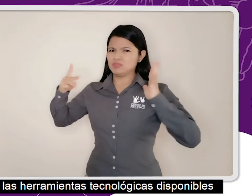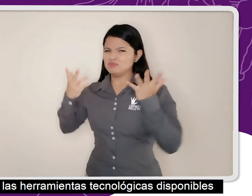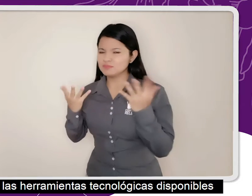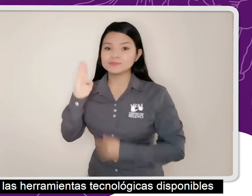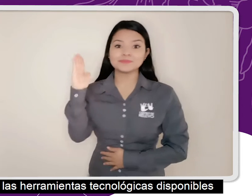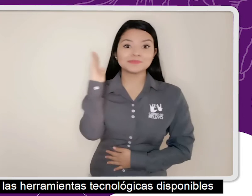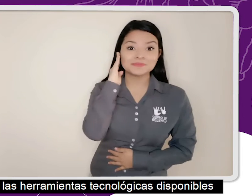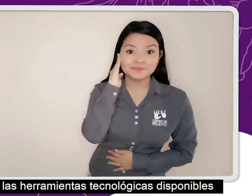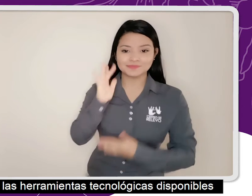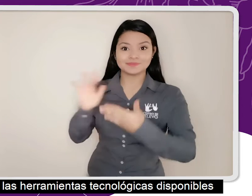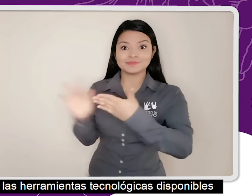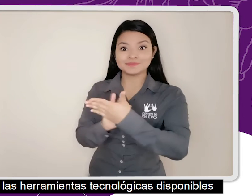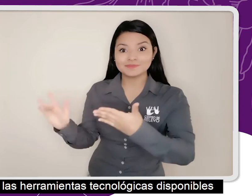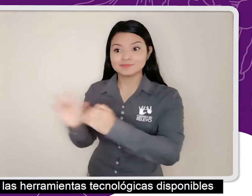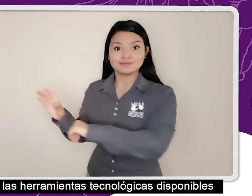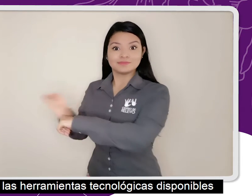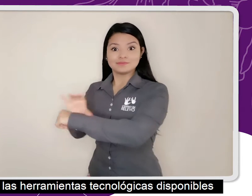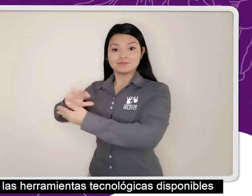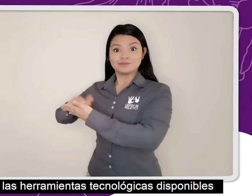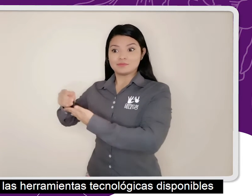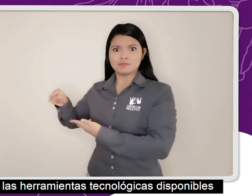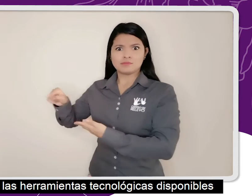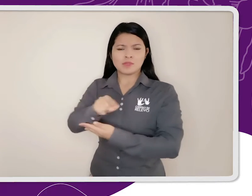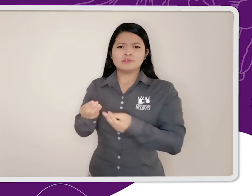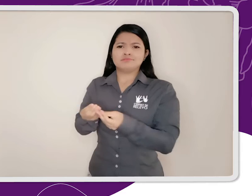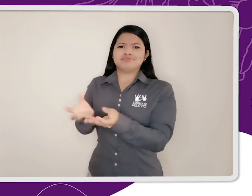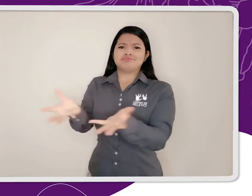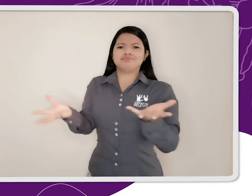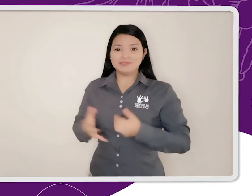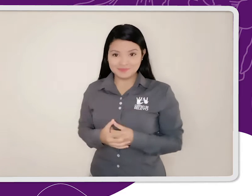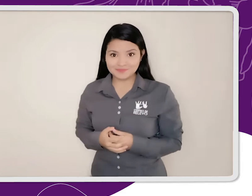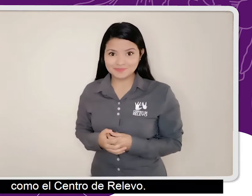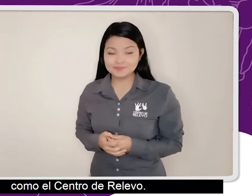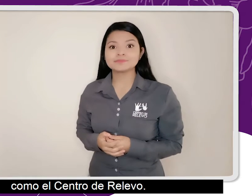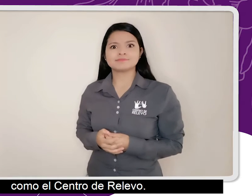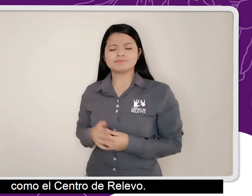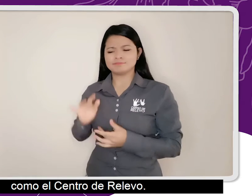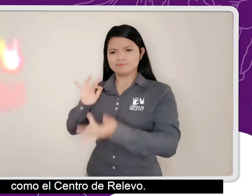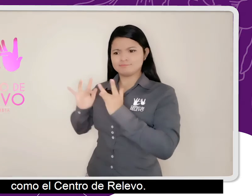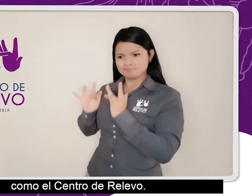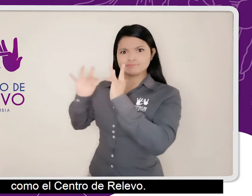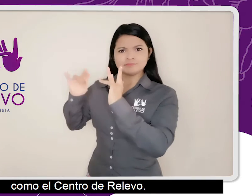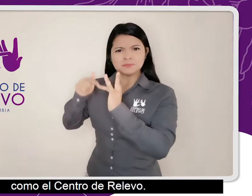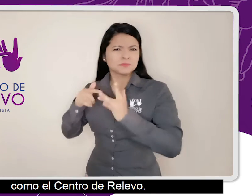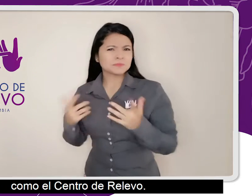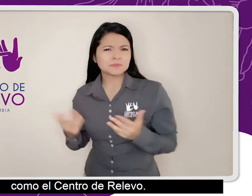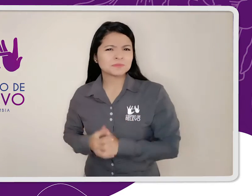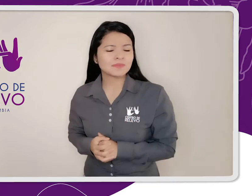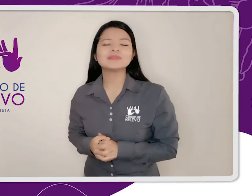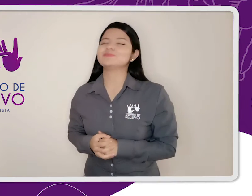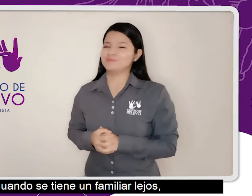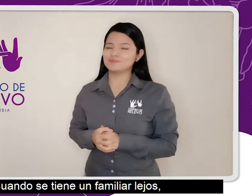valerse de las herramientas tecnológicas disponibles, como el centro de relevo.